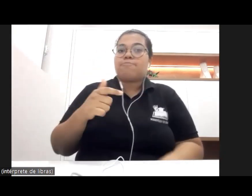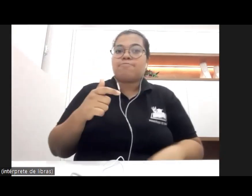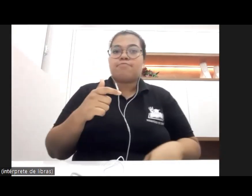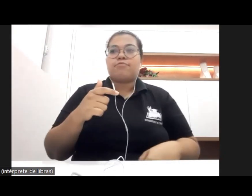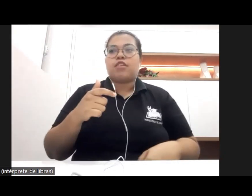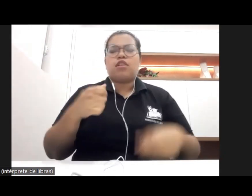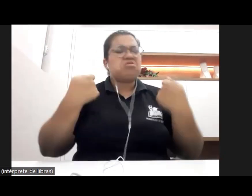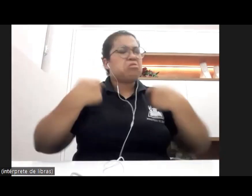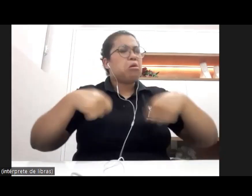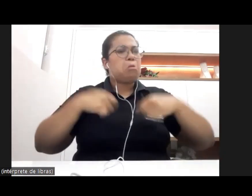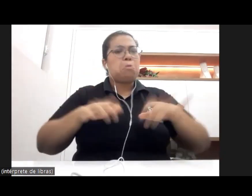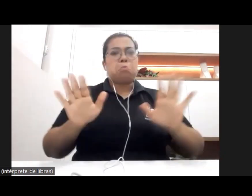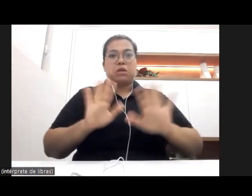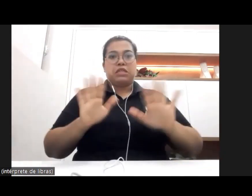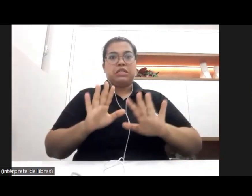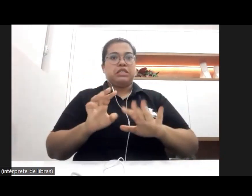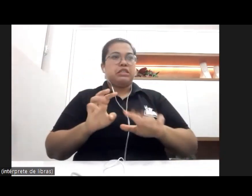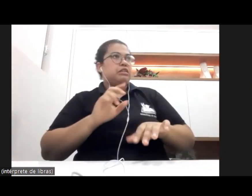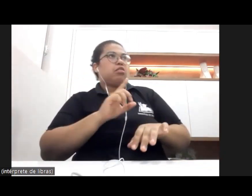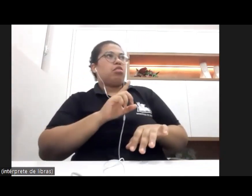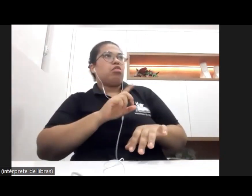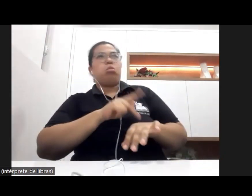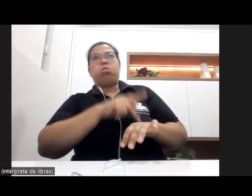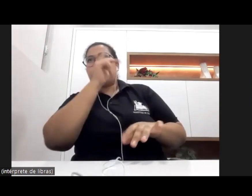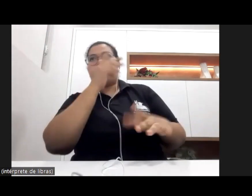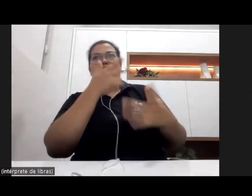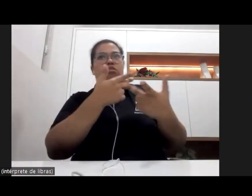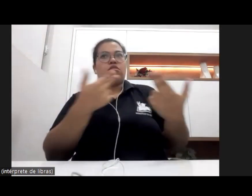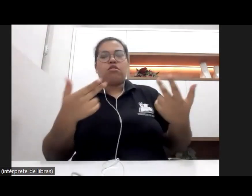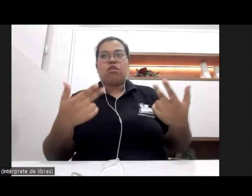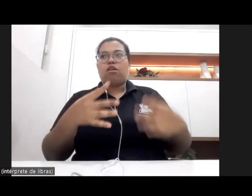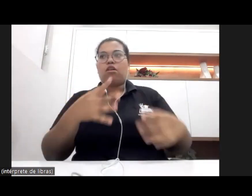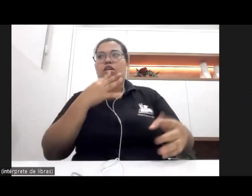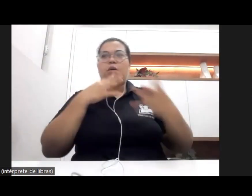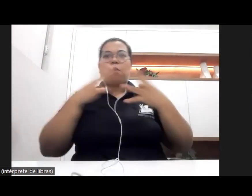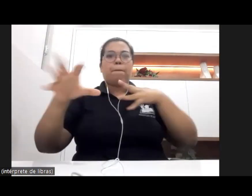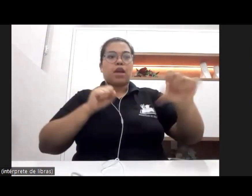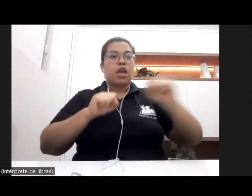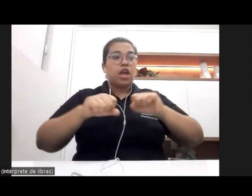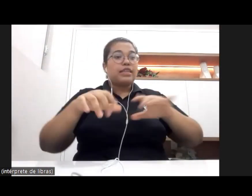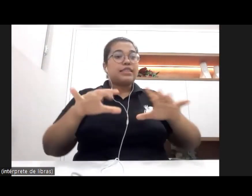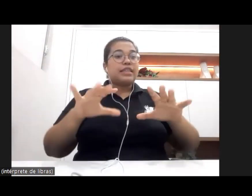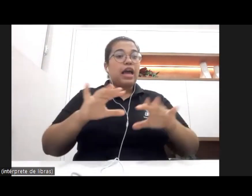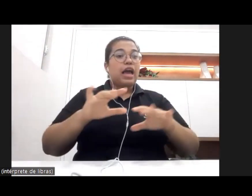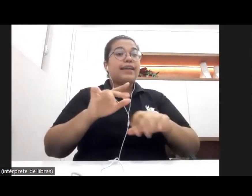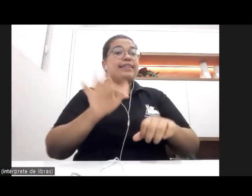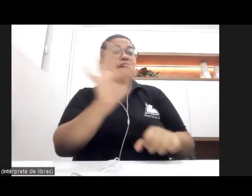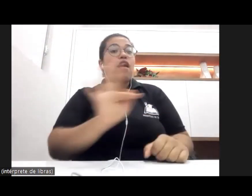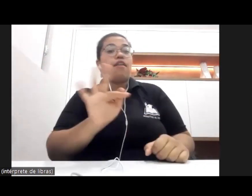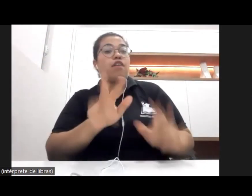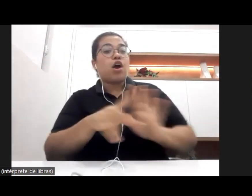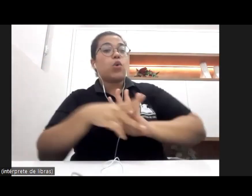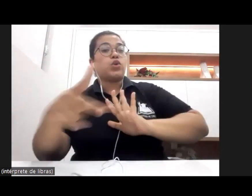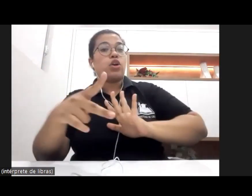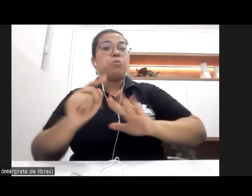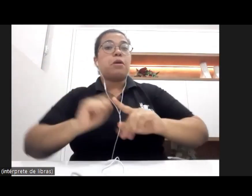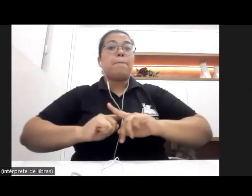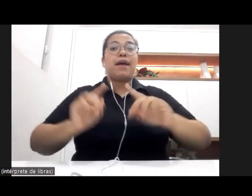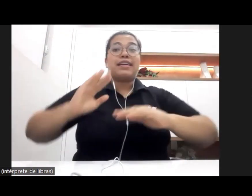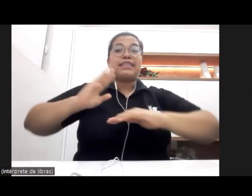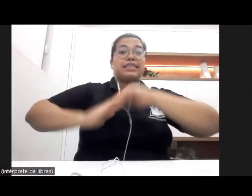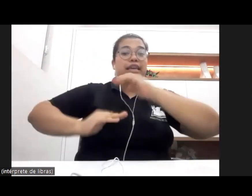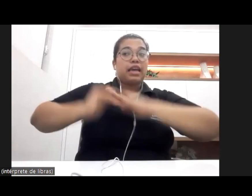especialização, desse domínio pleno no âmbito da graduação e que o exercício profissional sempre